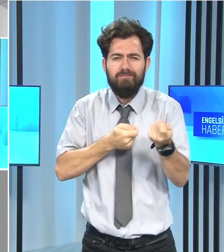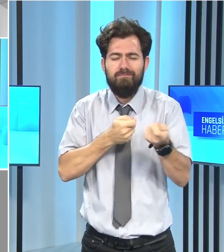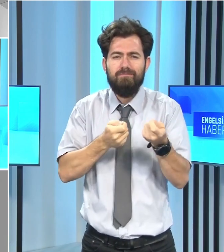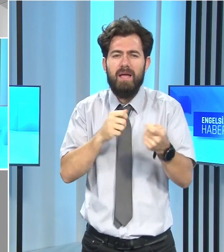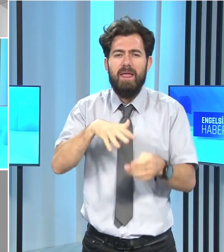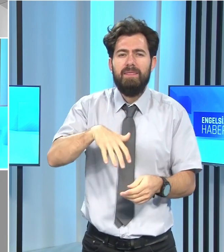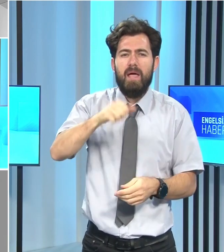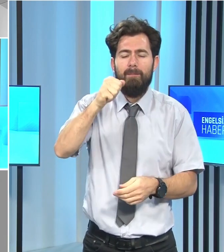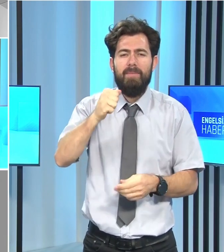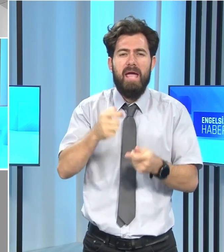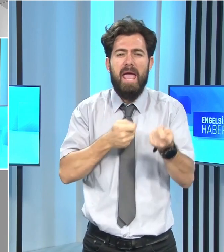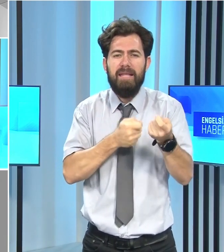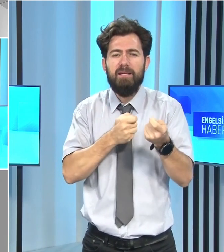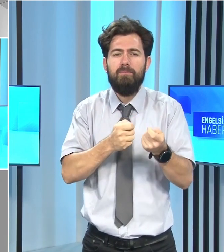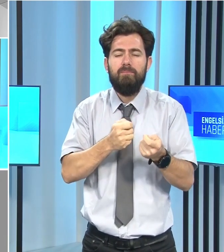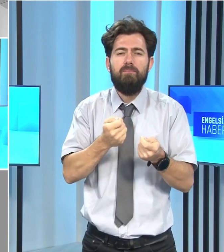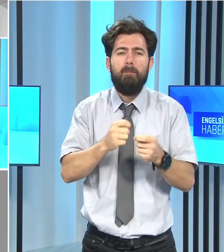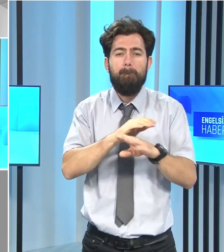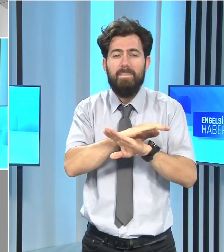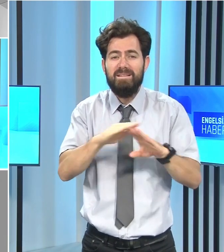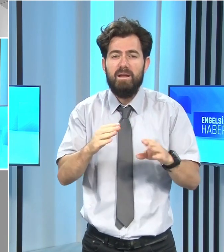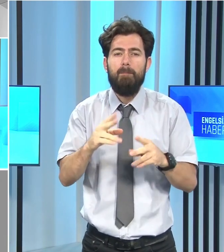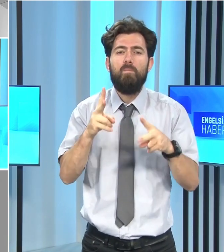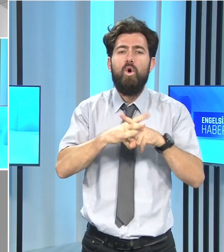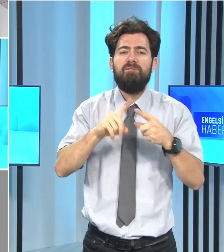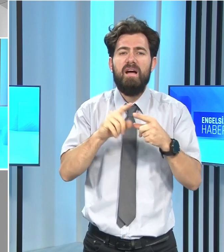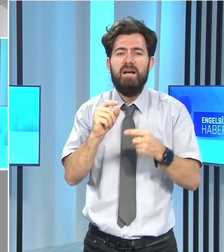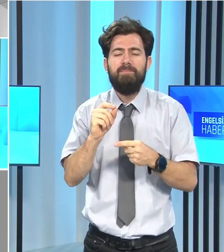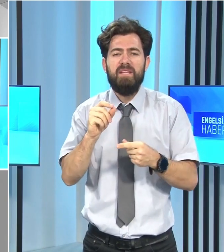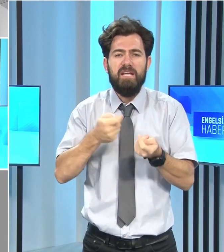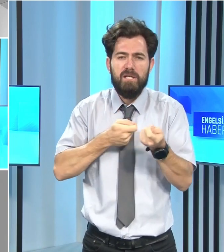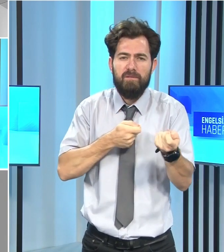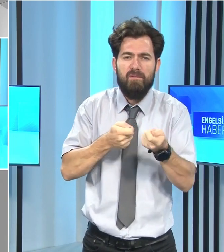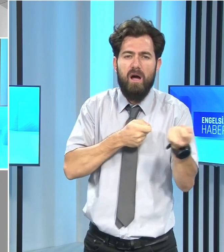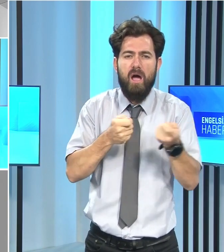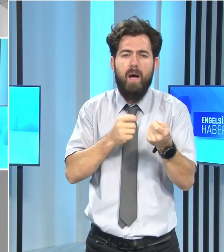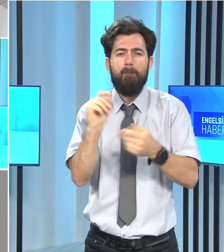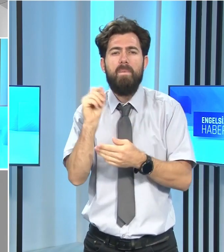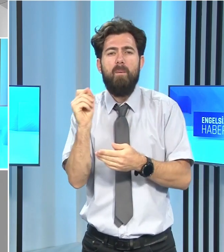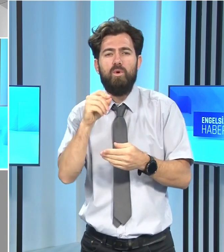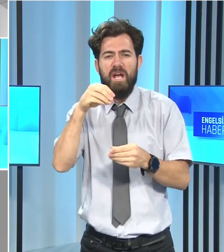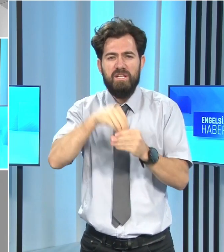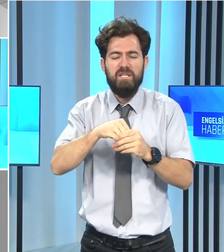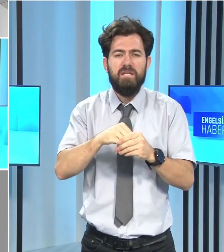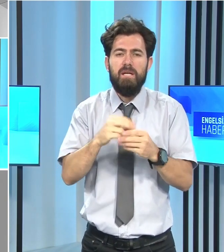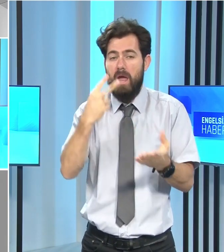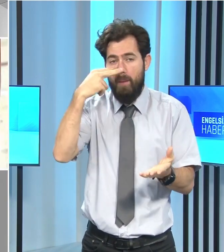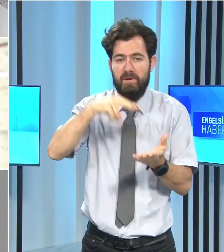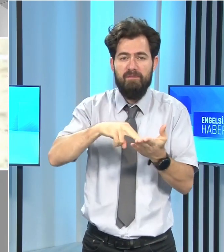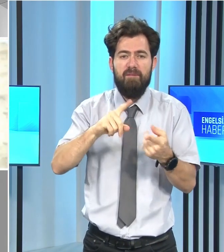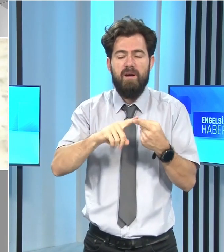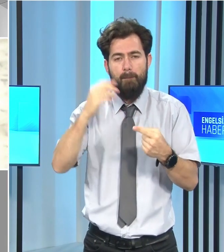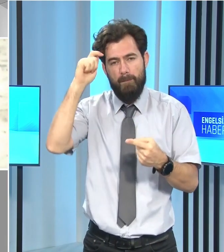başarıyla tamamlayan polis ve itfaiye memurları için yemin ve mezuniyet töreni gerçekleştirildi.